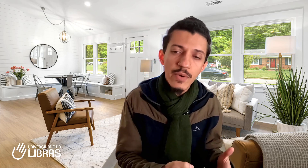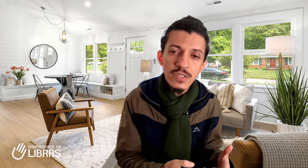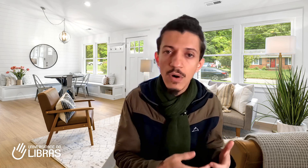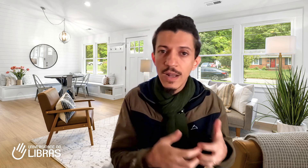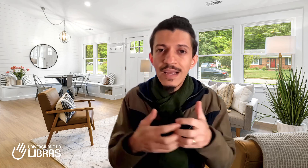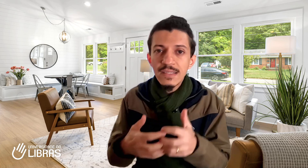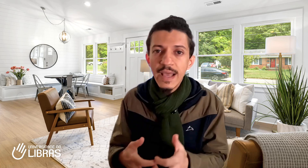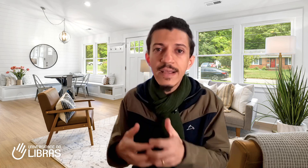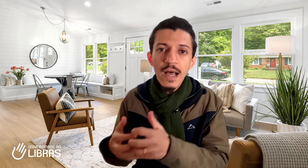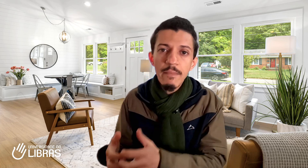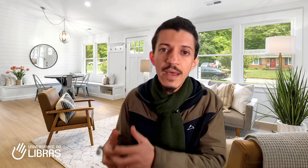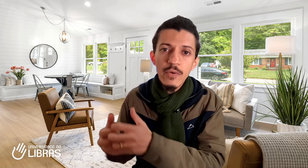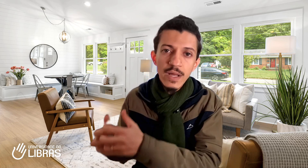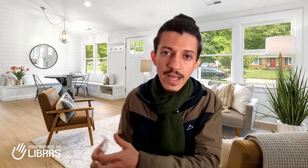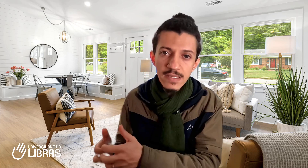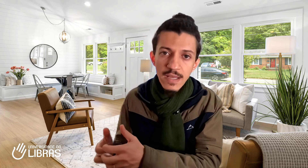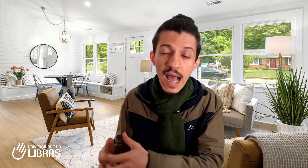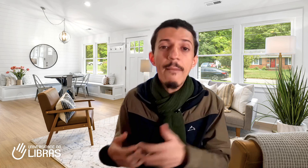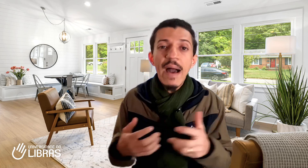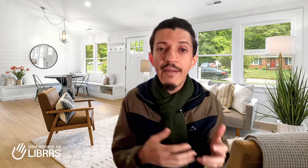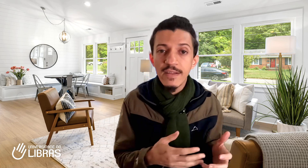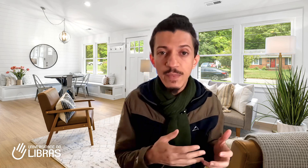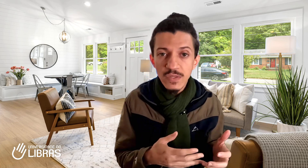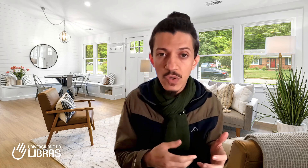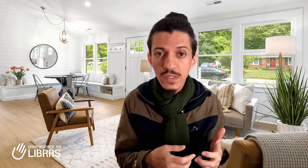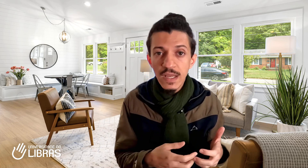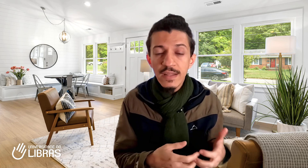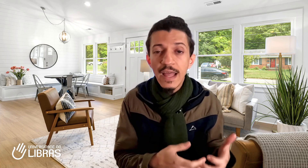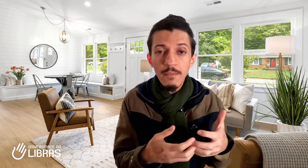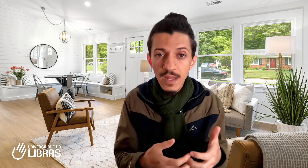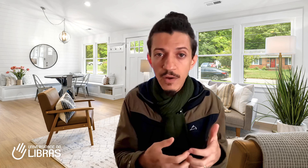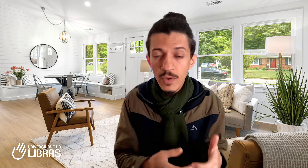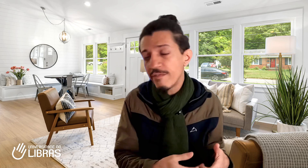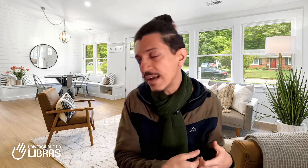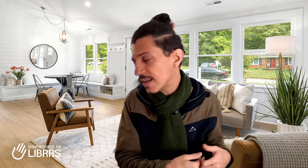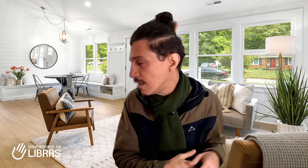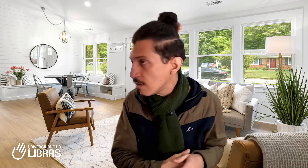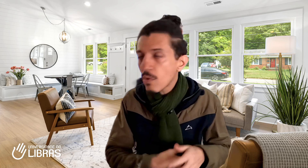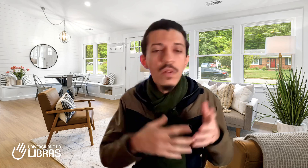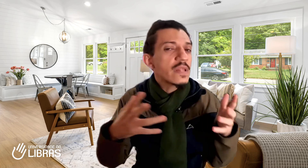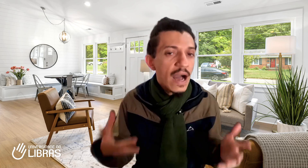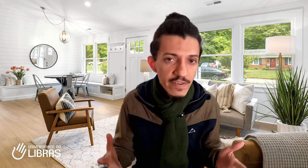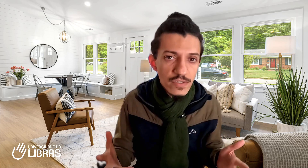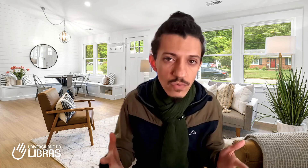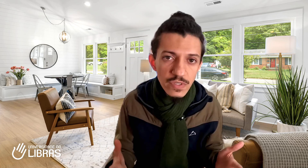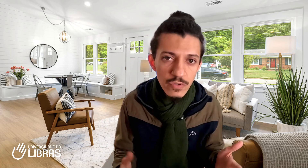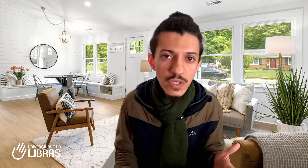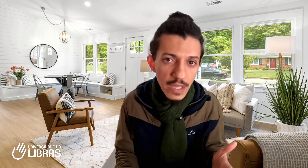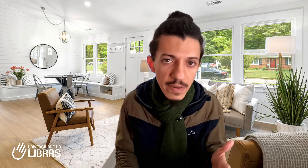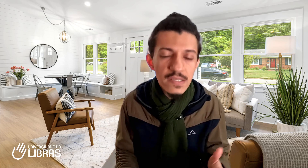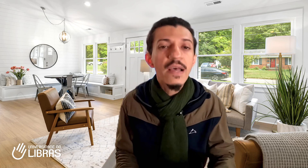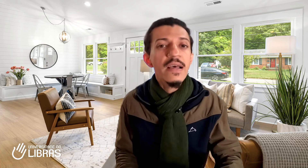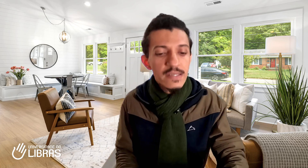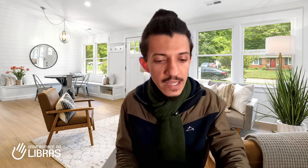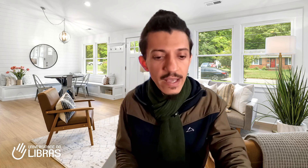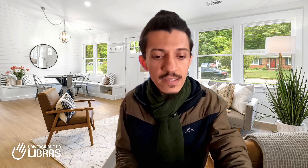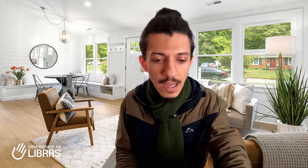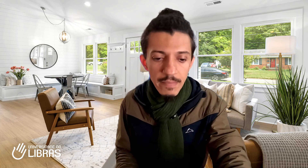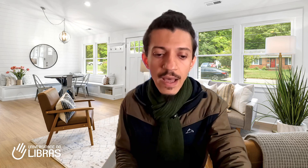escola sem saber o inglês. A maioria das pessoas terminam e fazem incontáveis cursinhos de Libras sem saber a